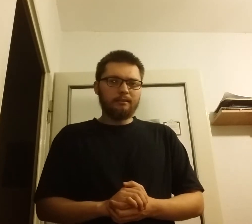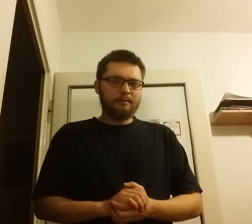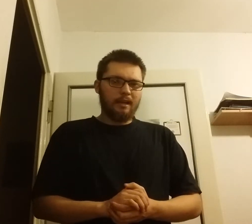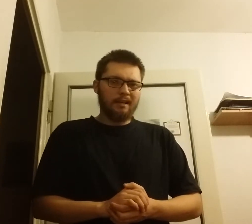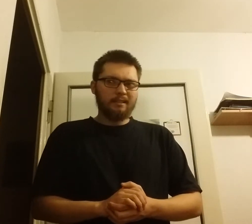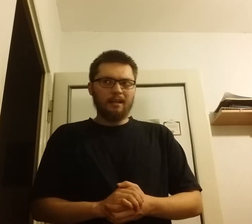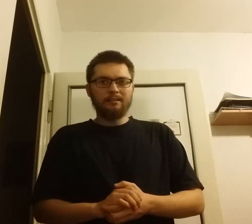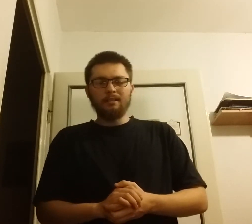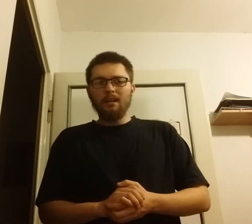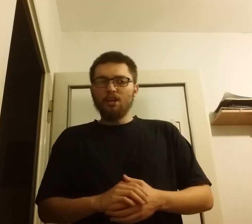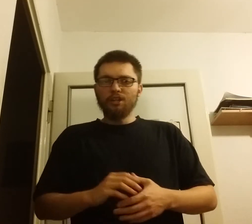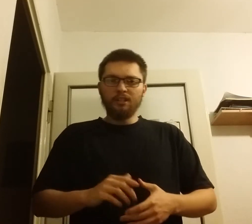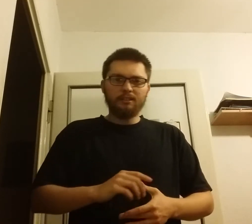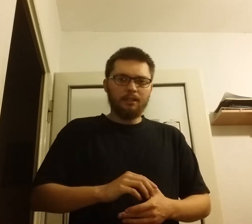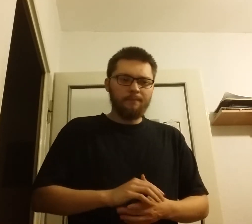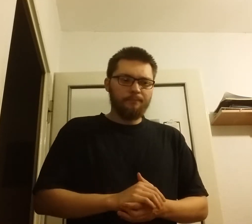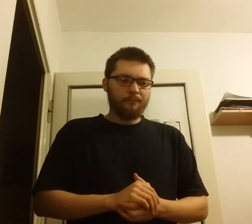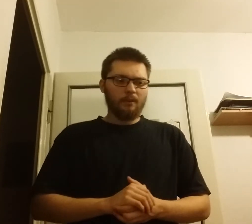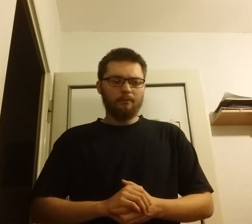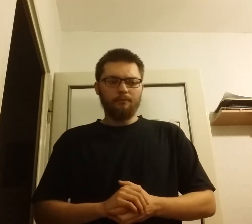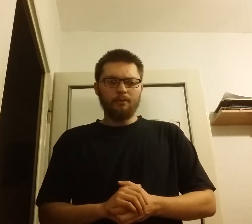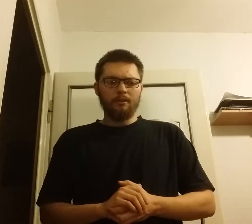traktat ryski w